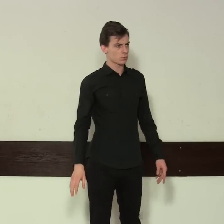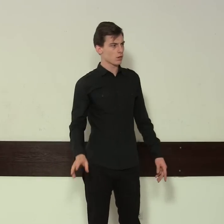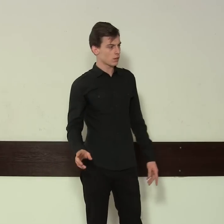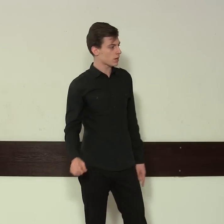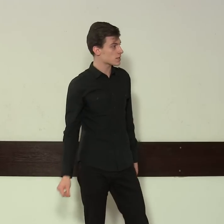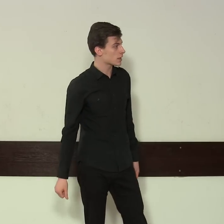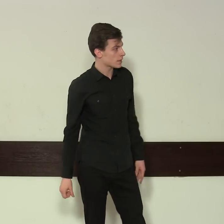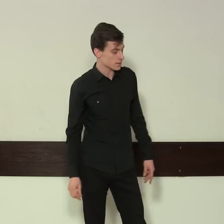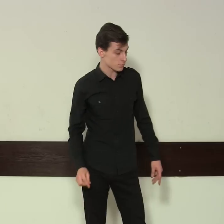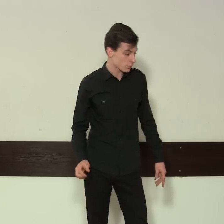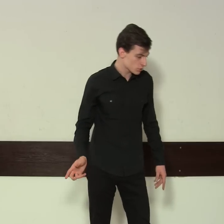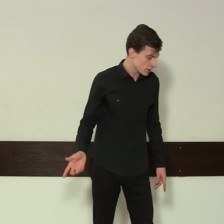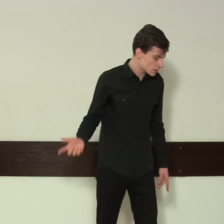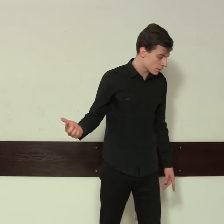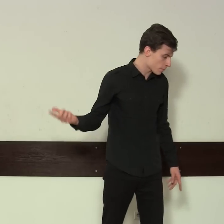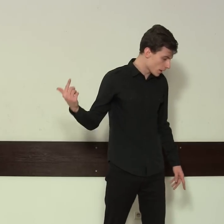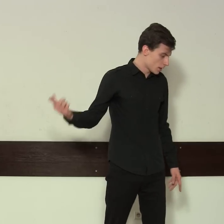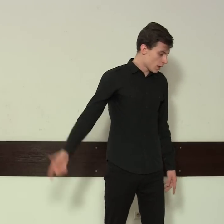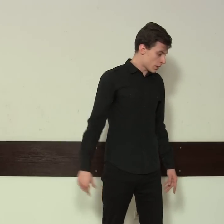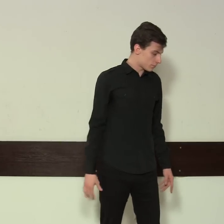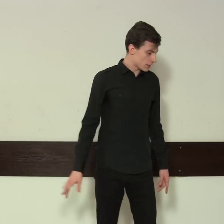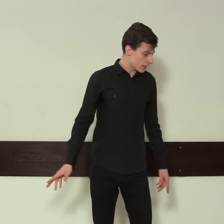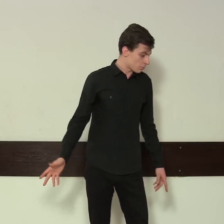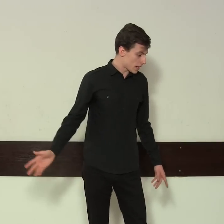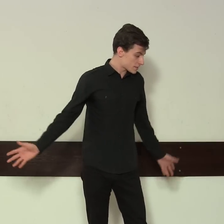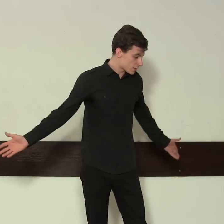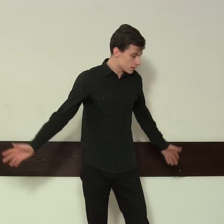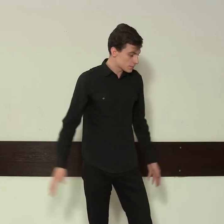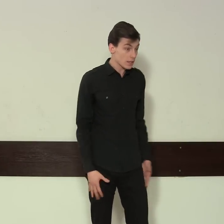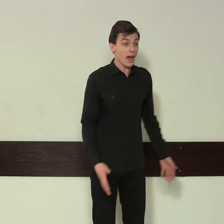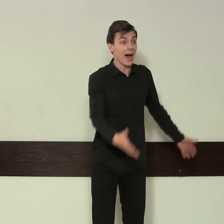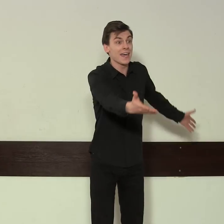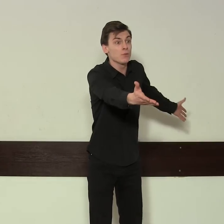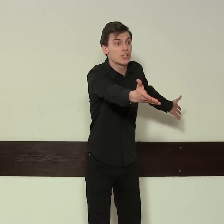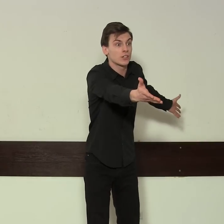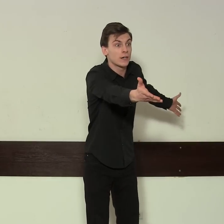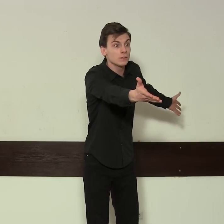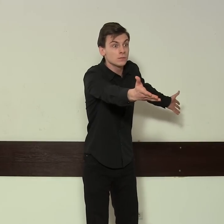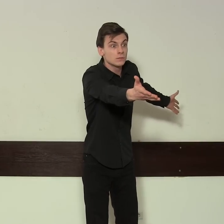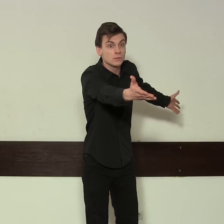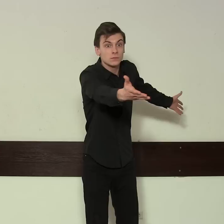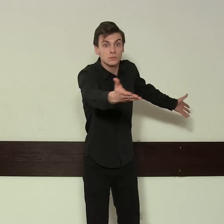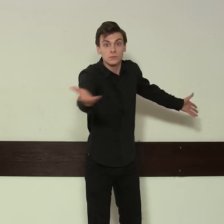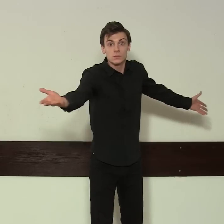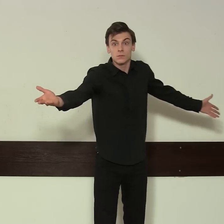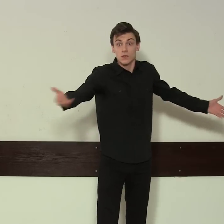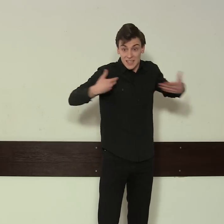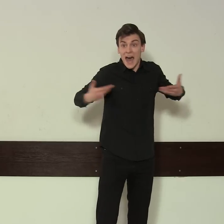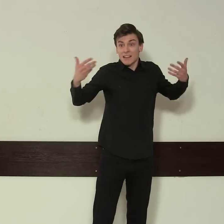pułkowej okredzenie kasy byłem pod śledztwem. Miałem wielkie ambarasy. A jemu co do tego? Ja